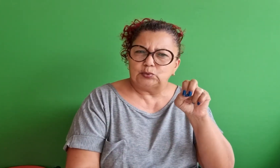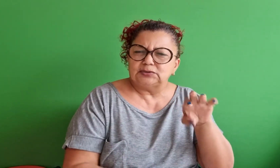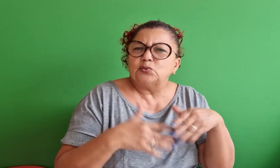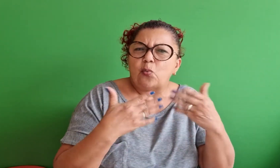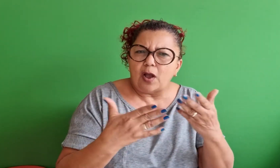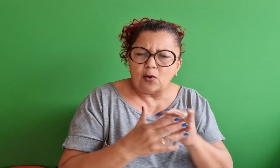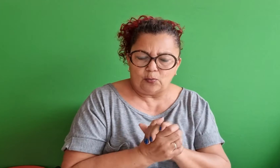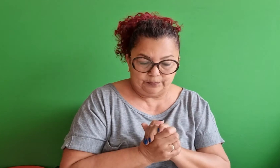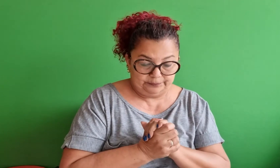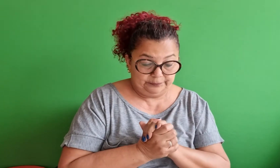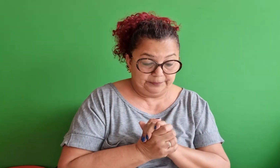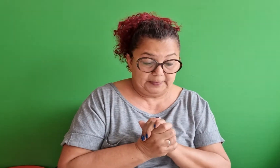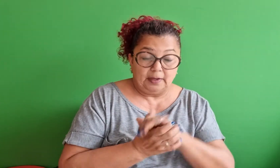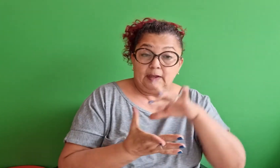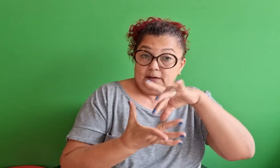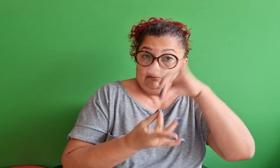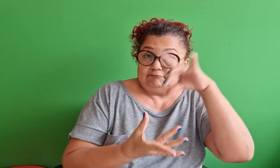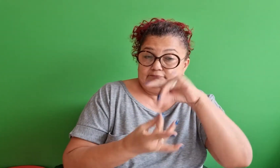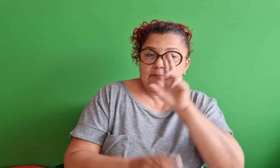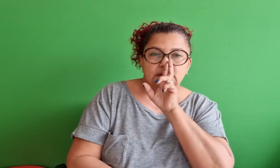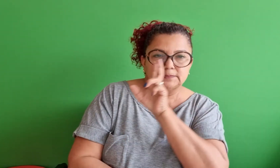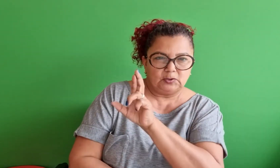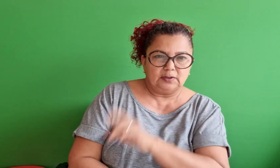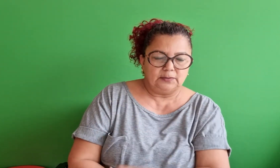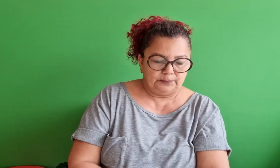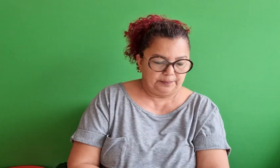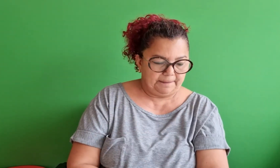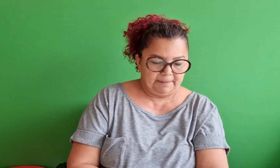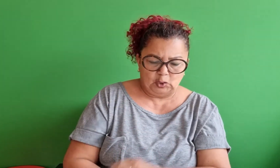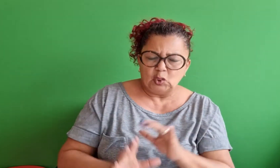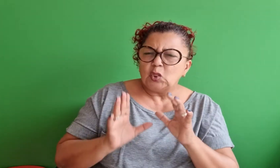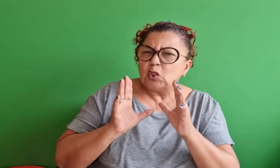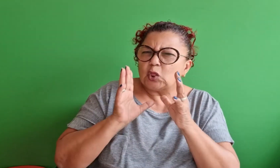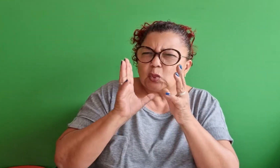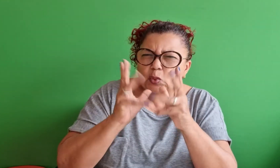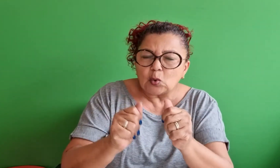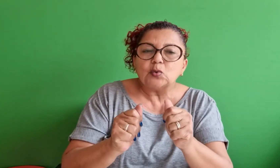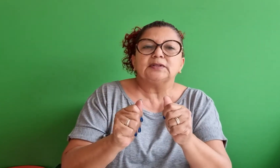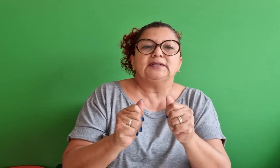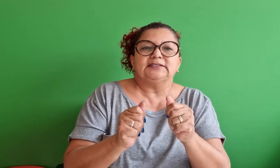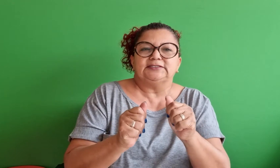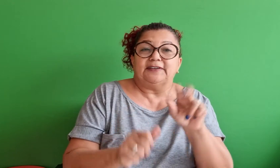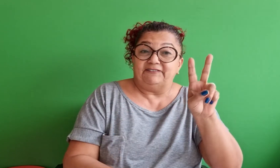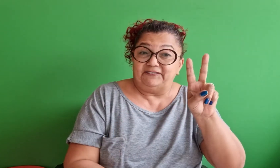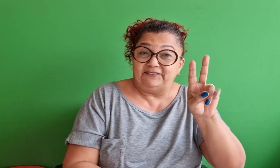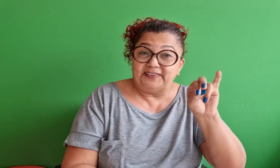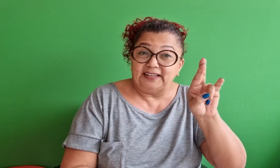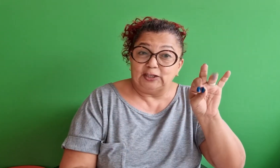Qual? E os Espíritos respondem. Todas as virtudes